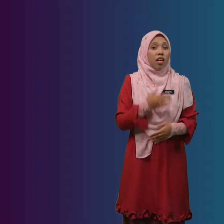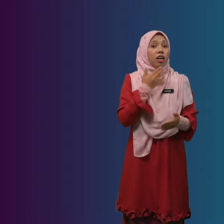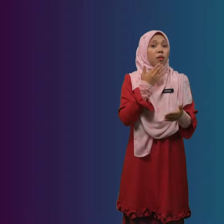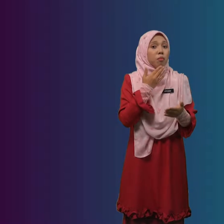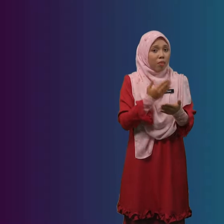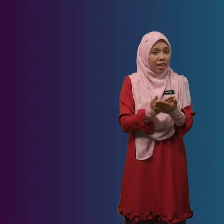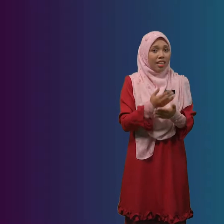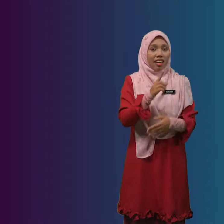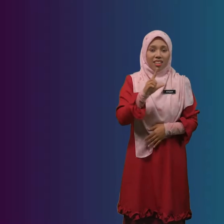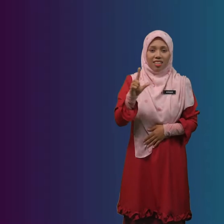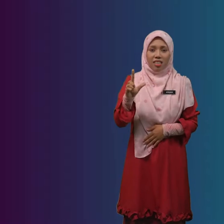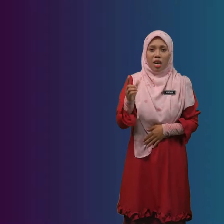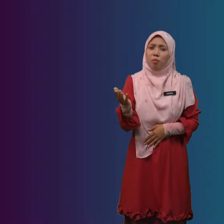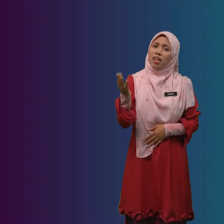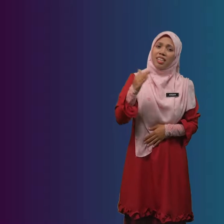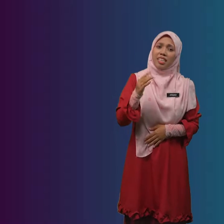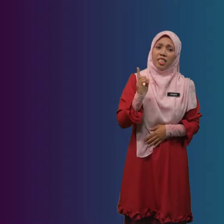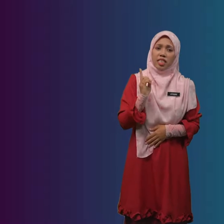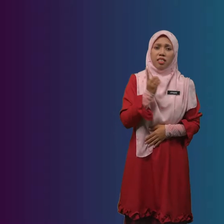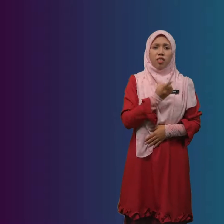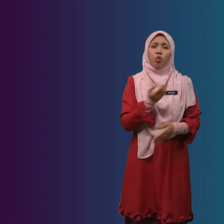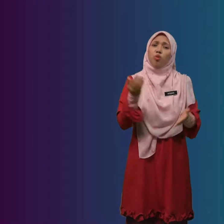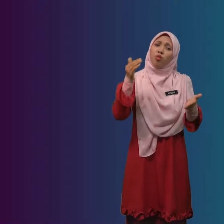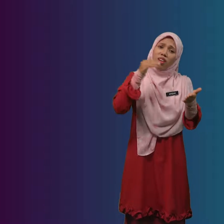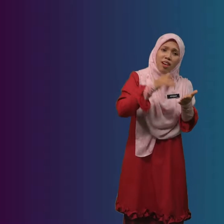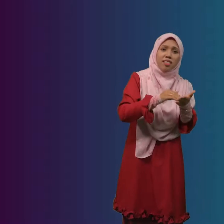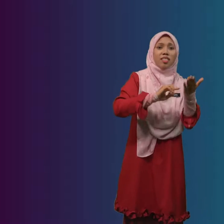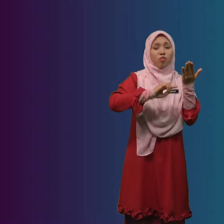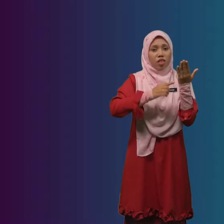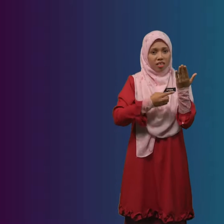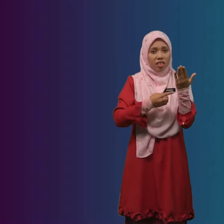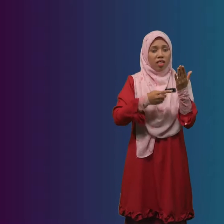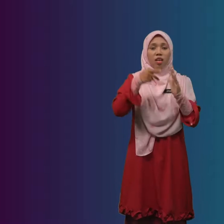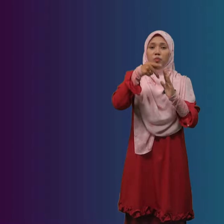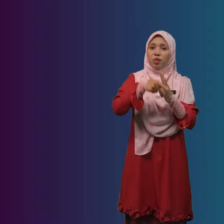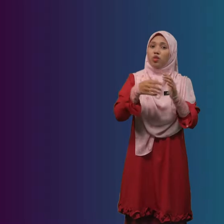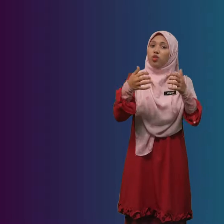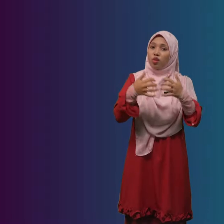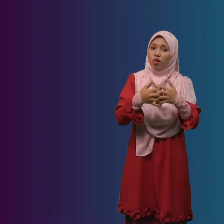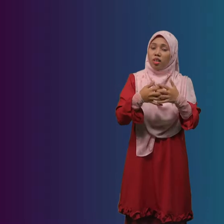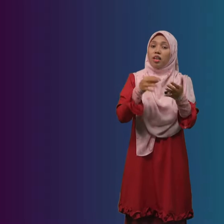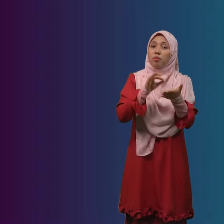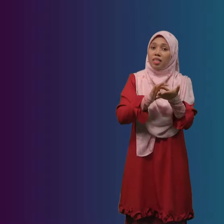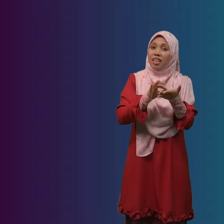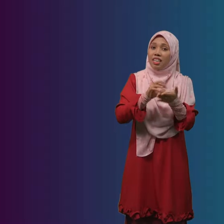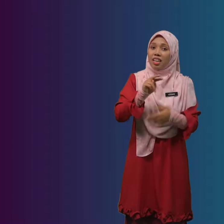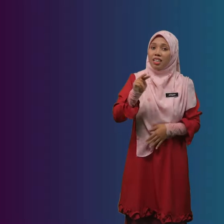Baiklah Mari Kita Ulang Semula Penjodoh Bilangan